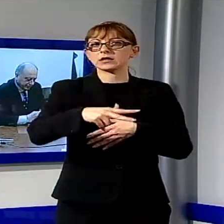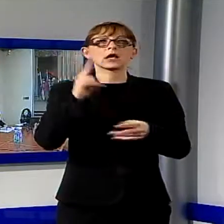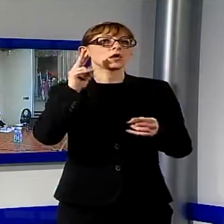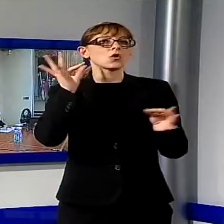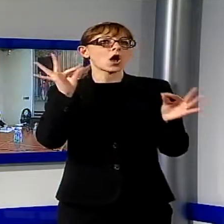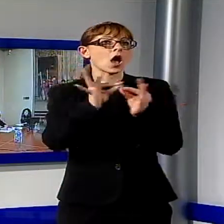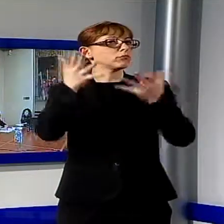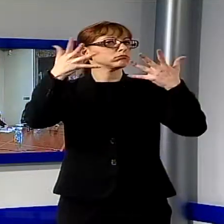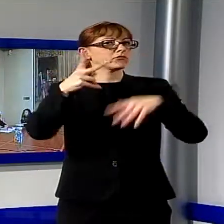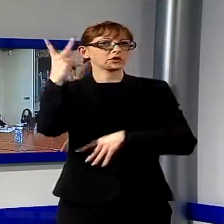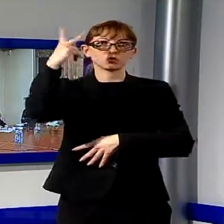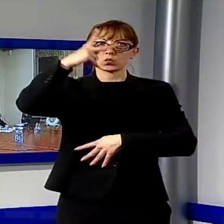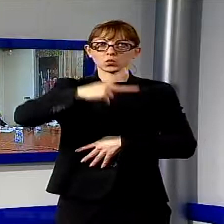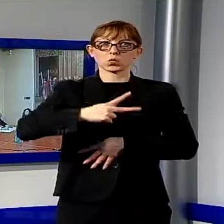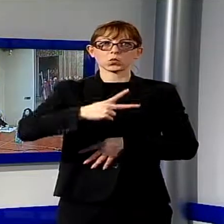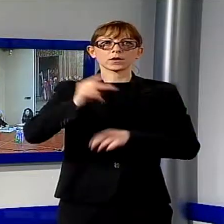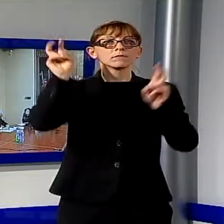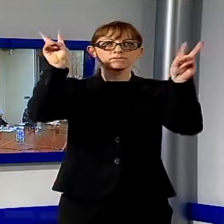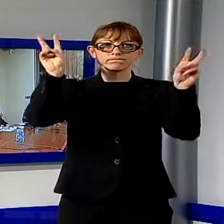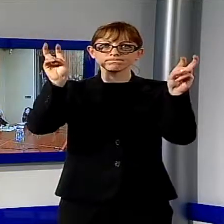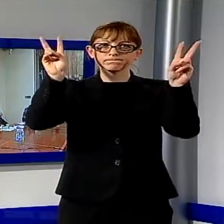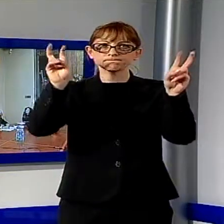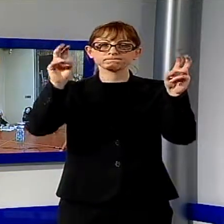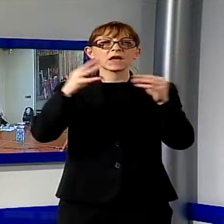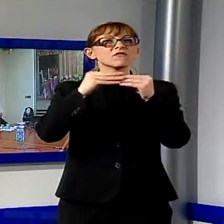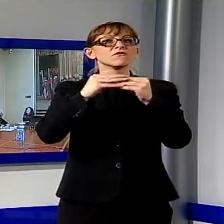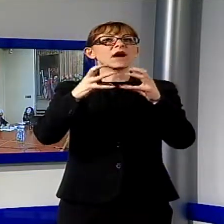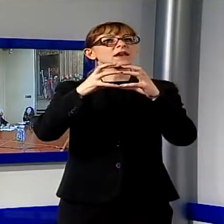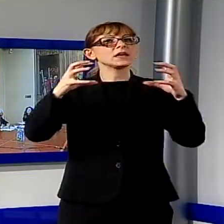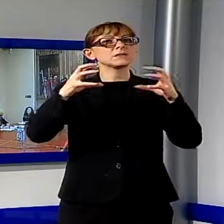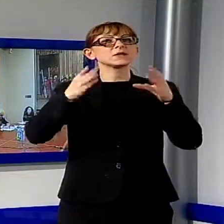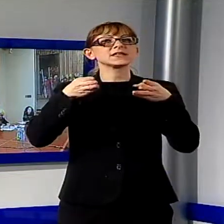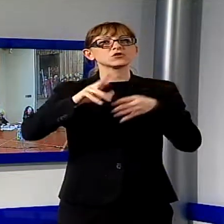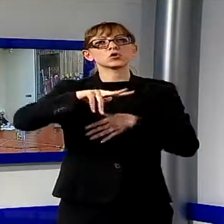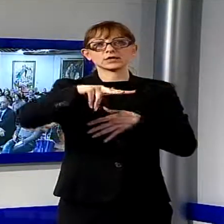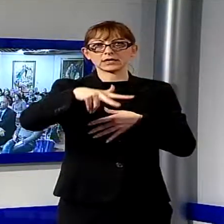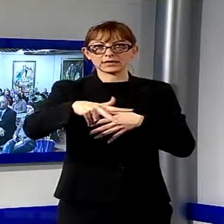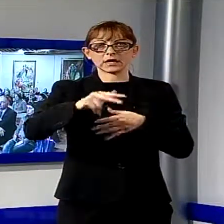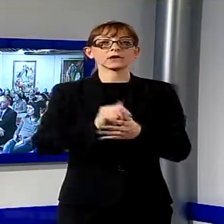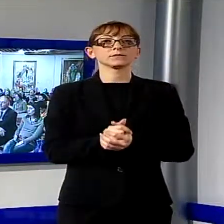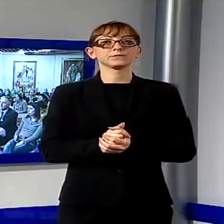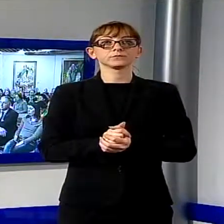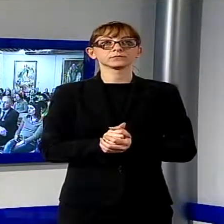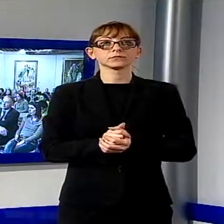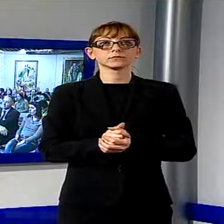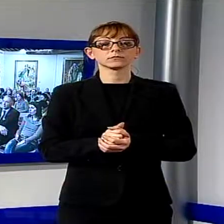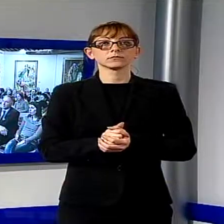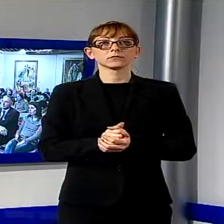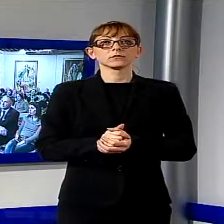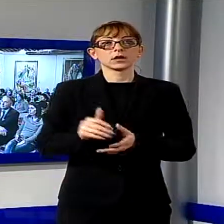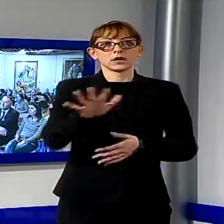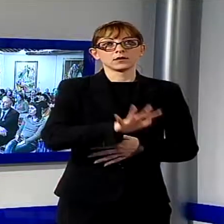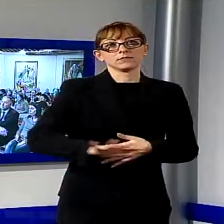all'incontro fare impresa nel terziario. Per far fronte alla crisi la regione ha attivato una serie di linee di